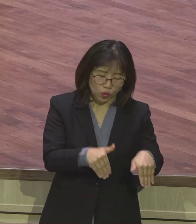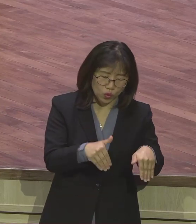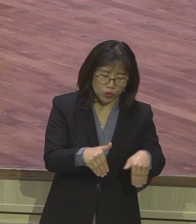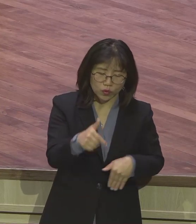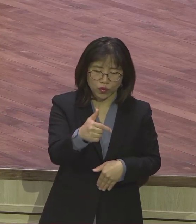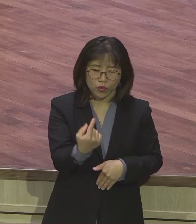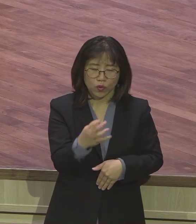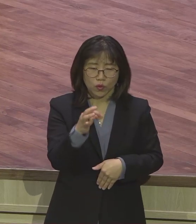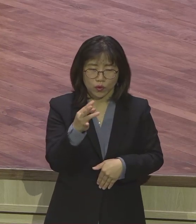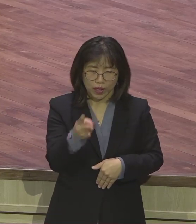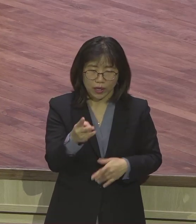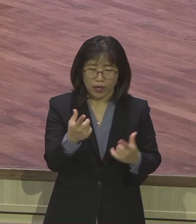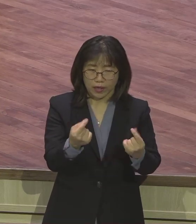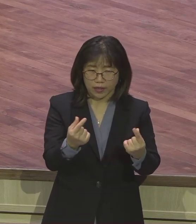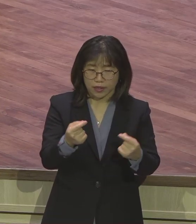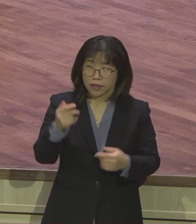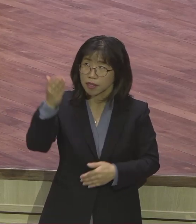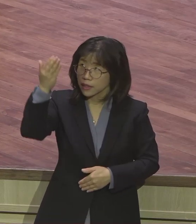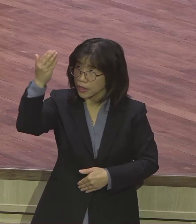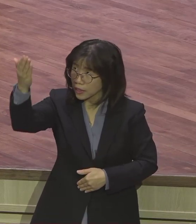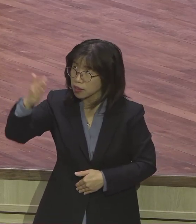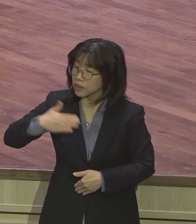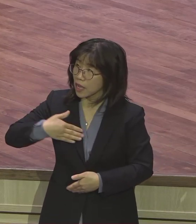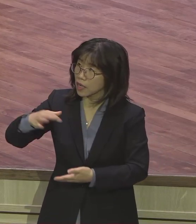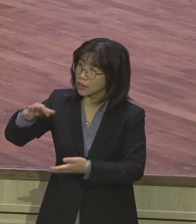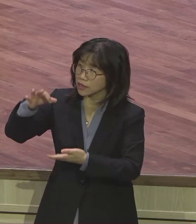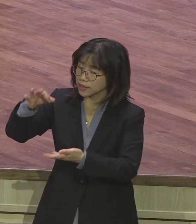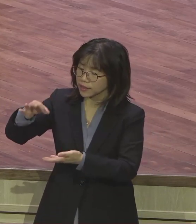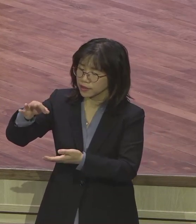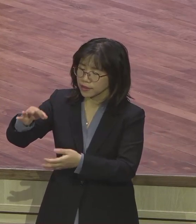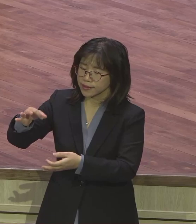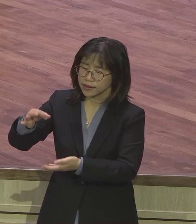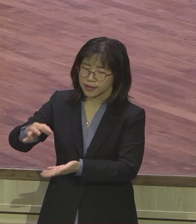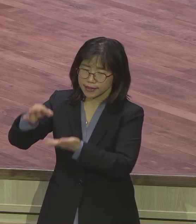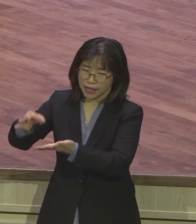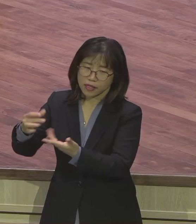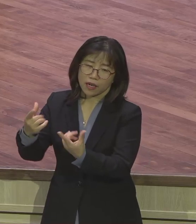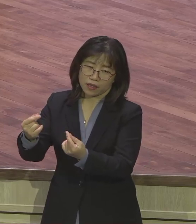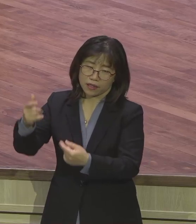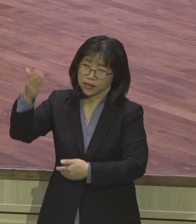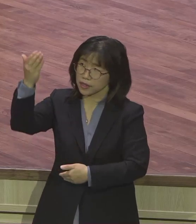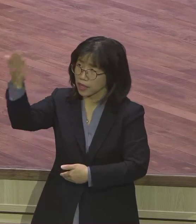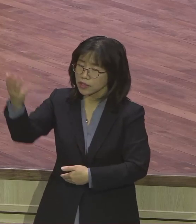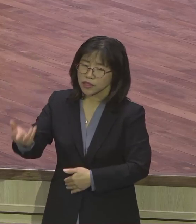말이 주인의 재산이란 말이에요. 내 것이 없어요. 전부 주인 거라. 주님의 것이라.